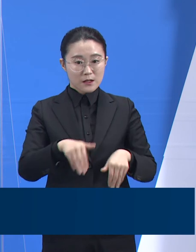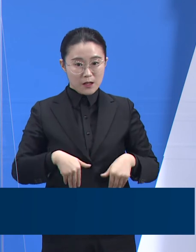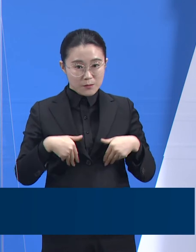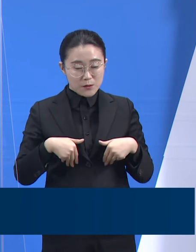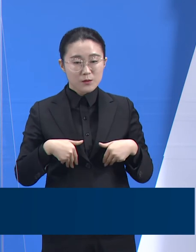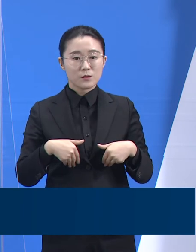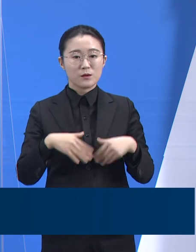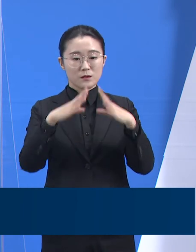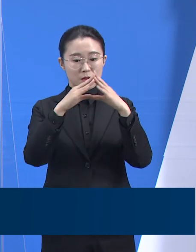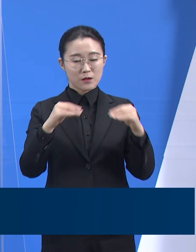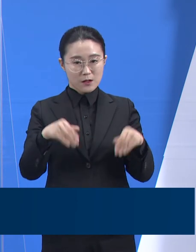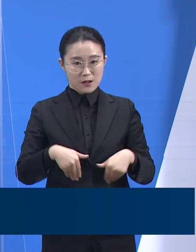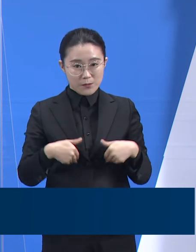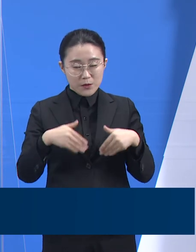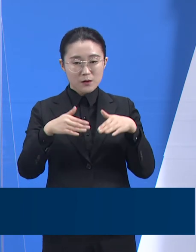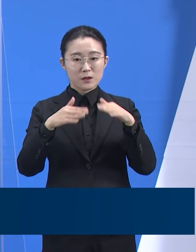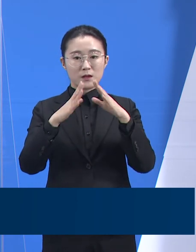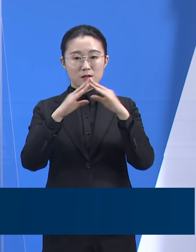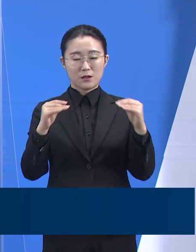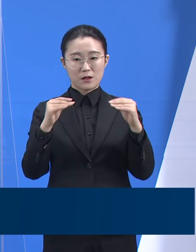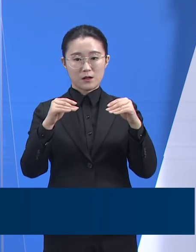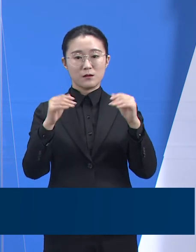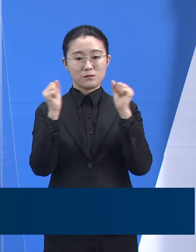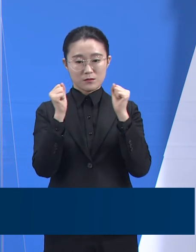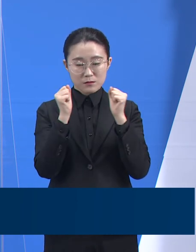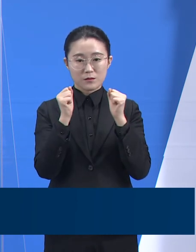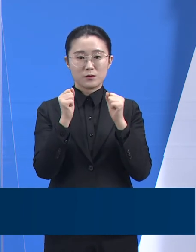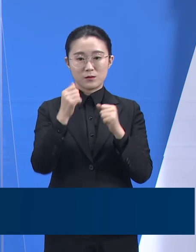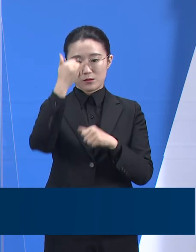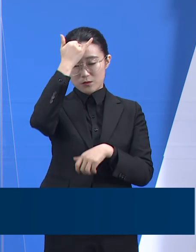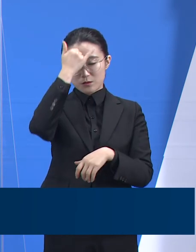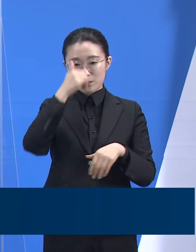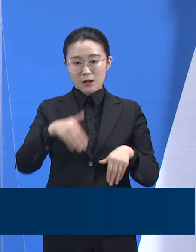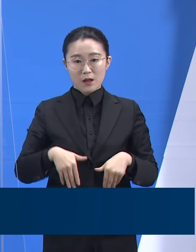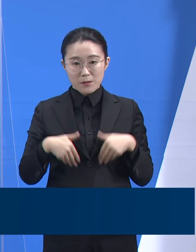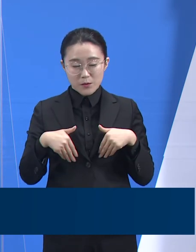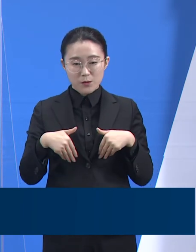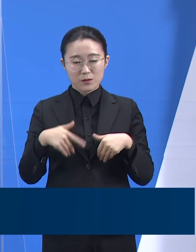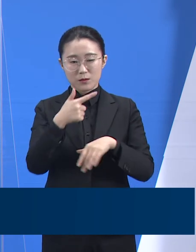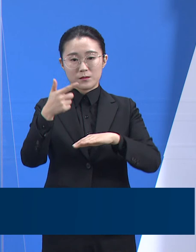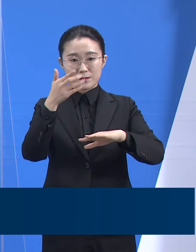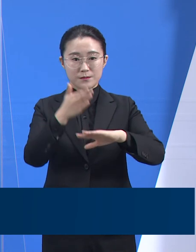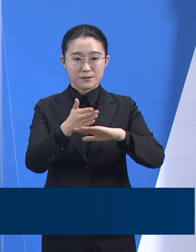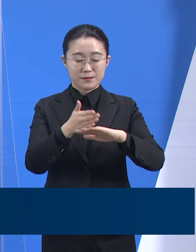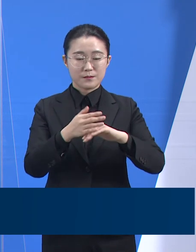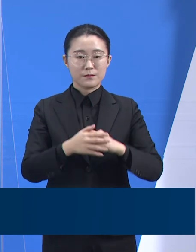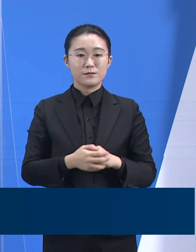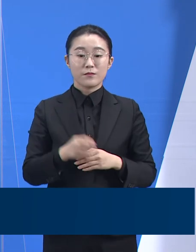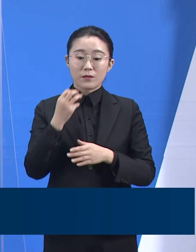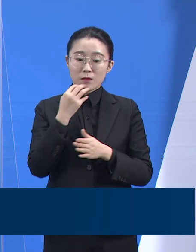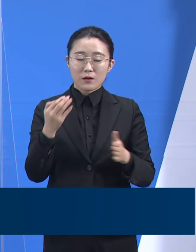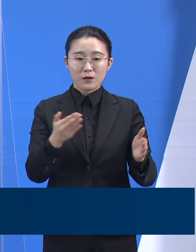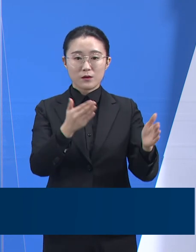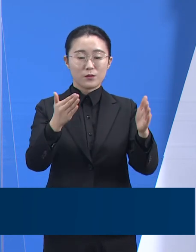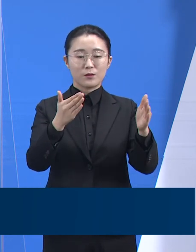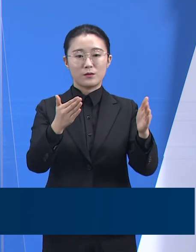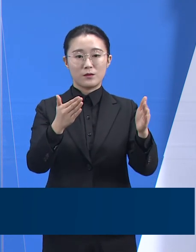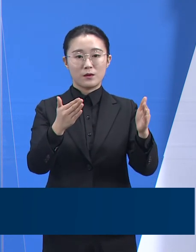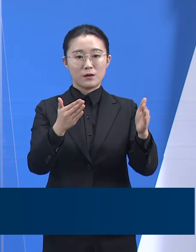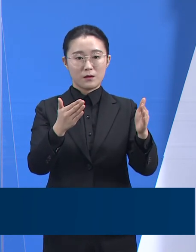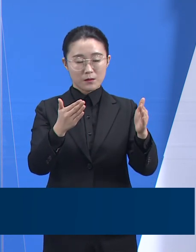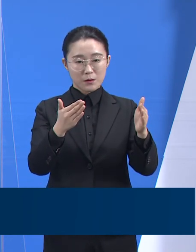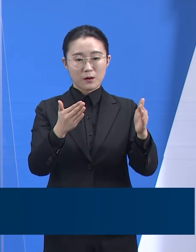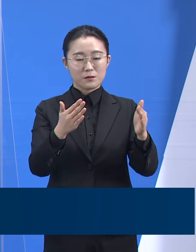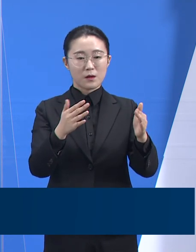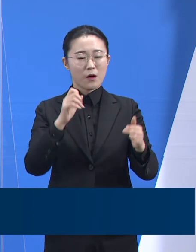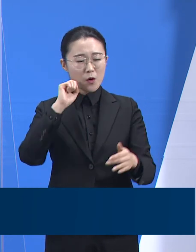국방부에도 감사의 말씀을 올립니다. 경기도의 어려운 여건을 살피고 타시도 기관 전원을 도와주신